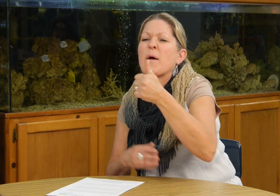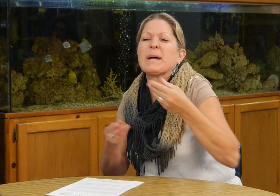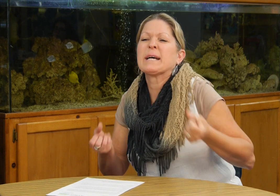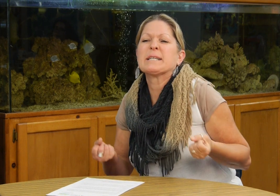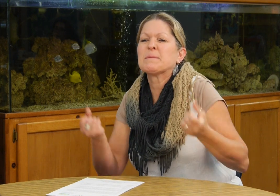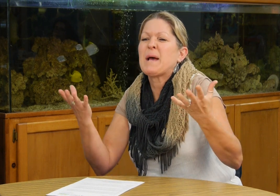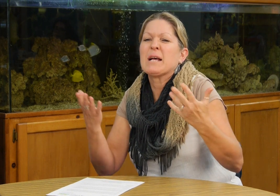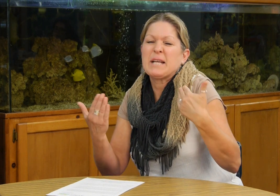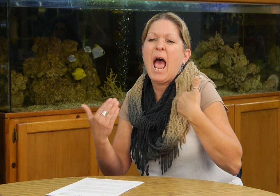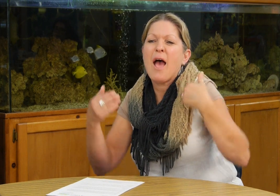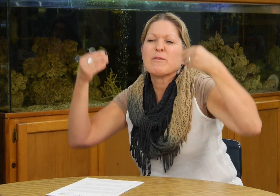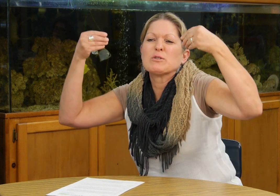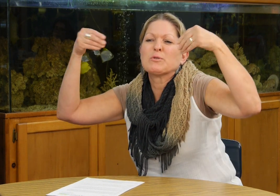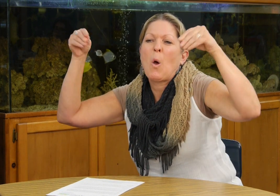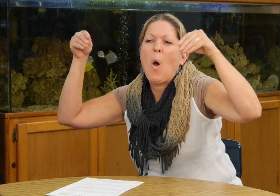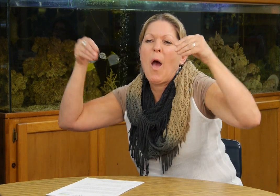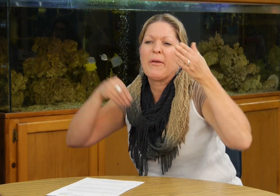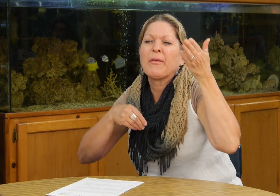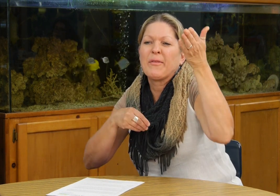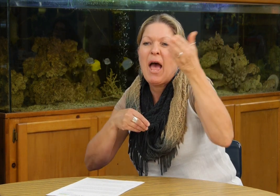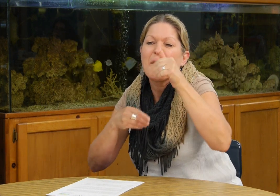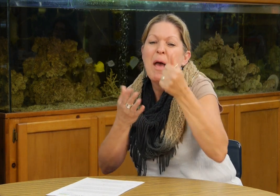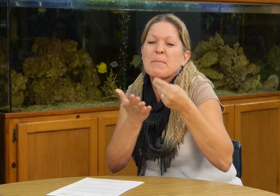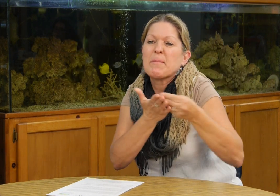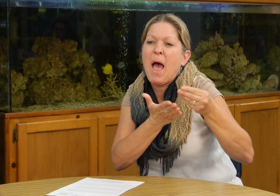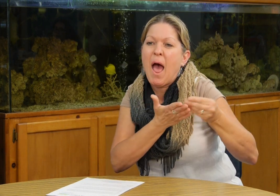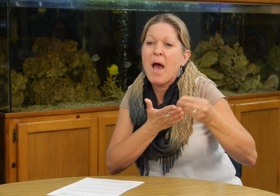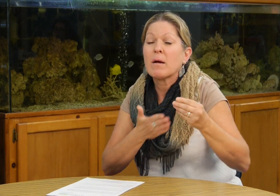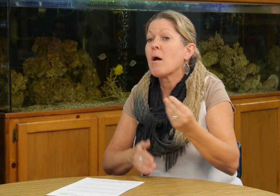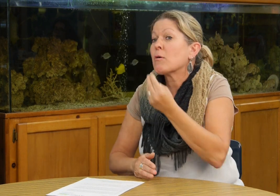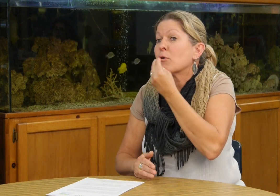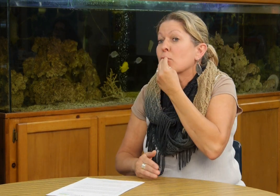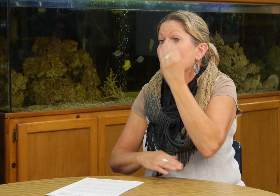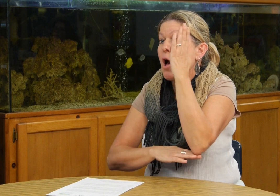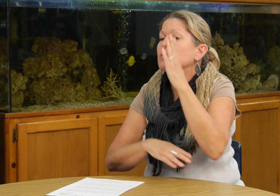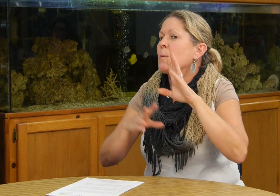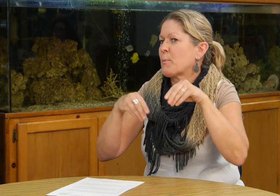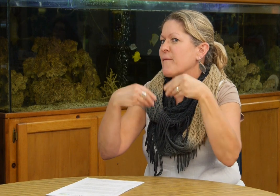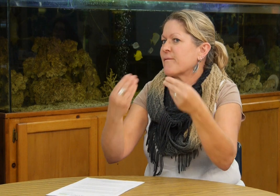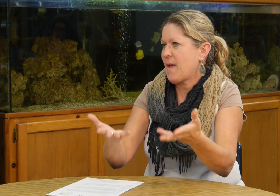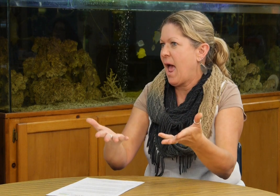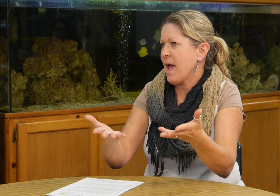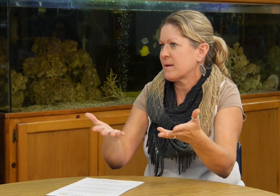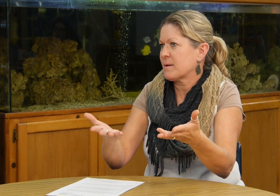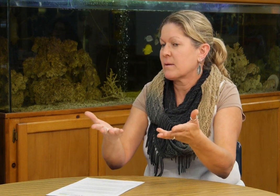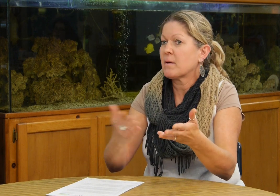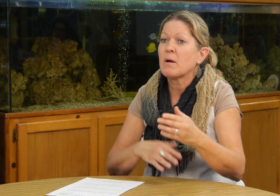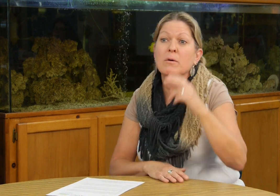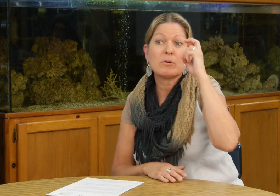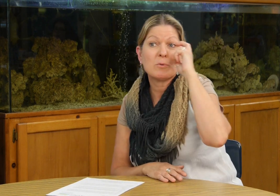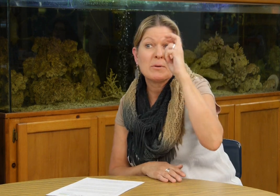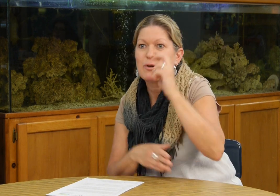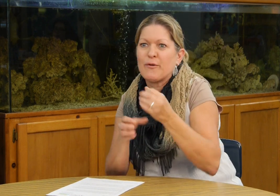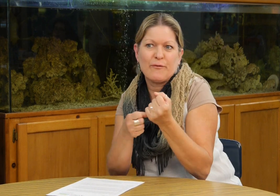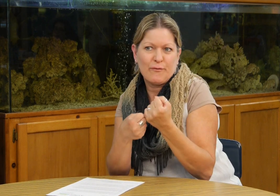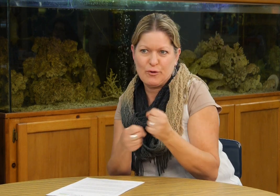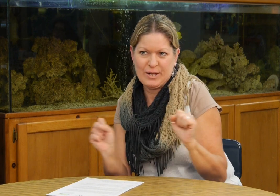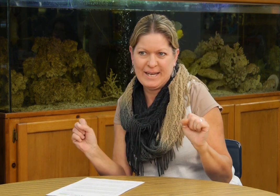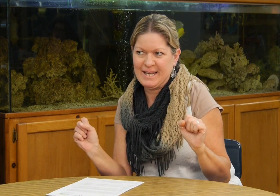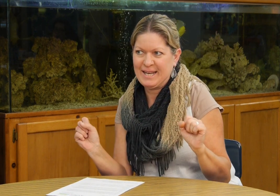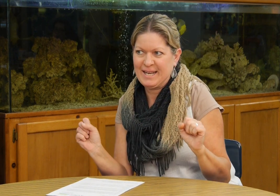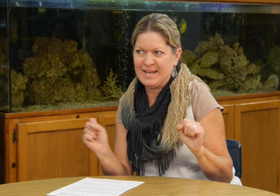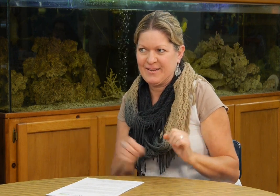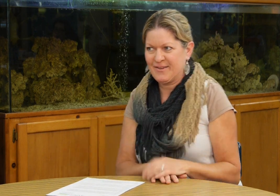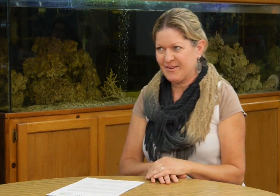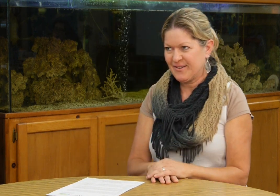pues en realidad esto es para si quiere comprar algo en la tienda también eso sí almuerzo va a ser